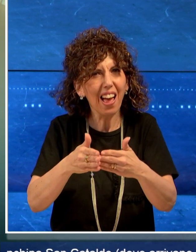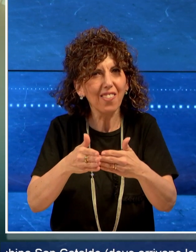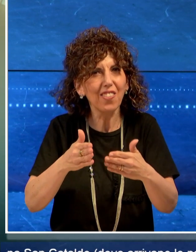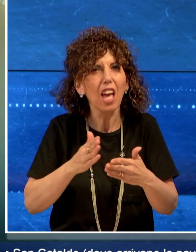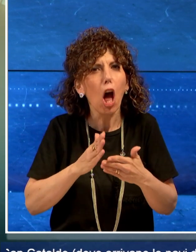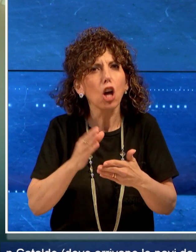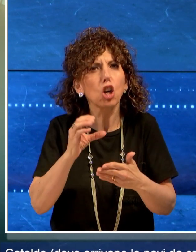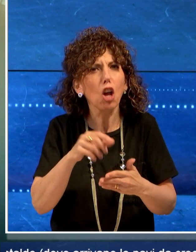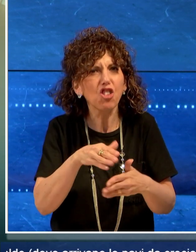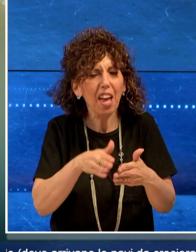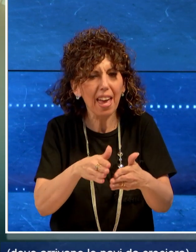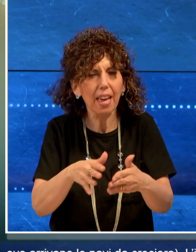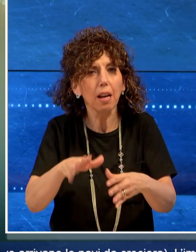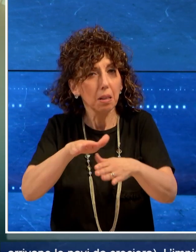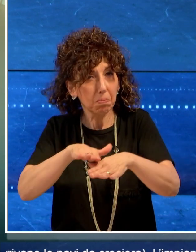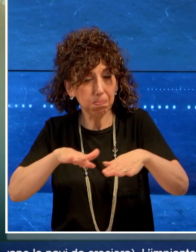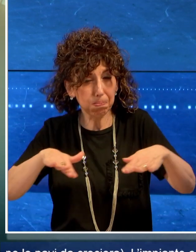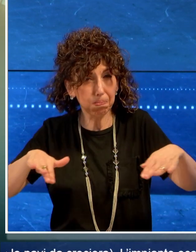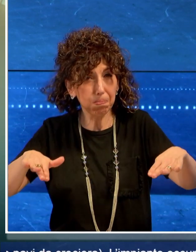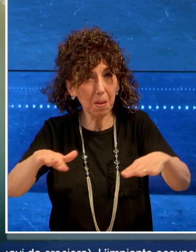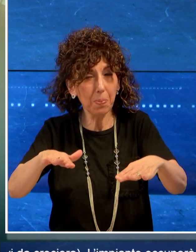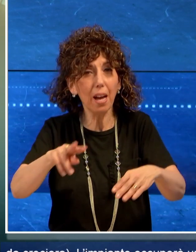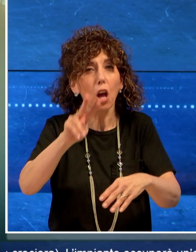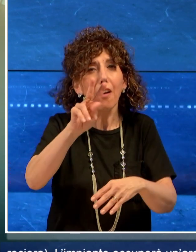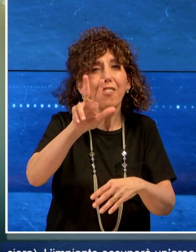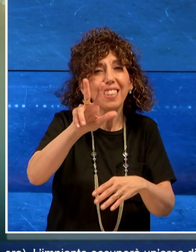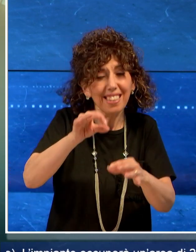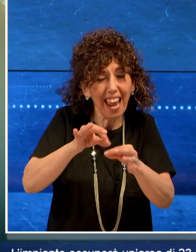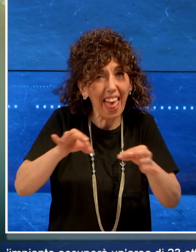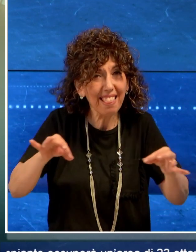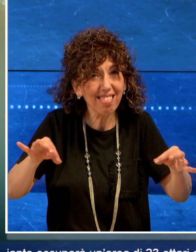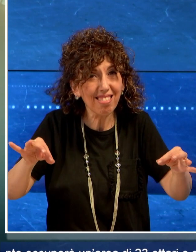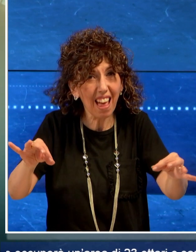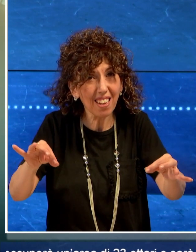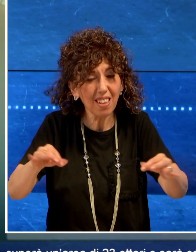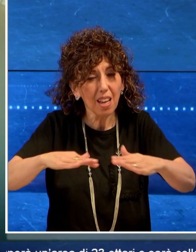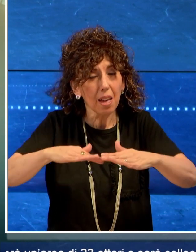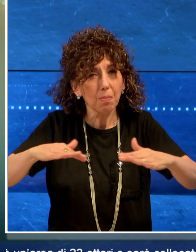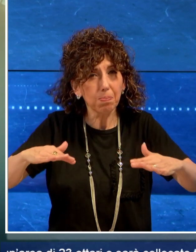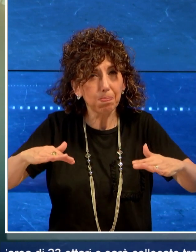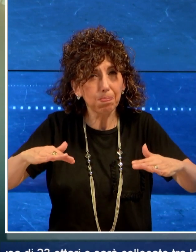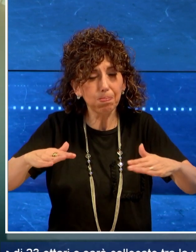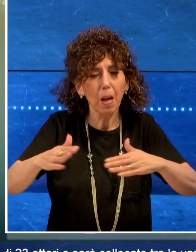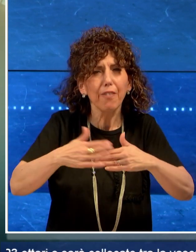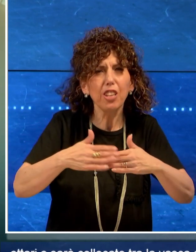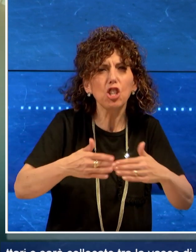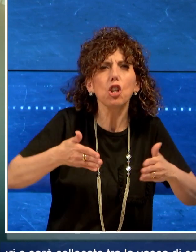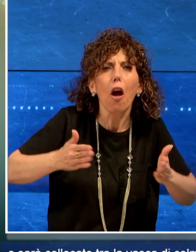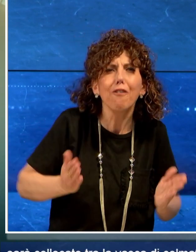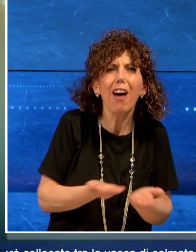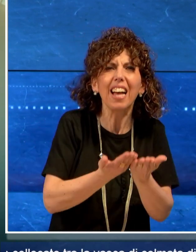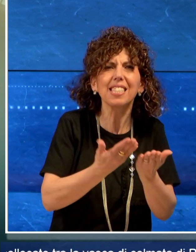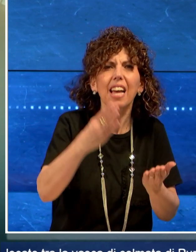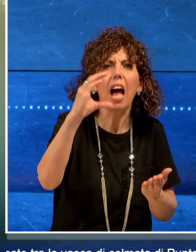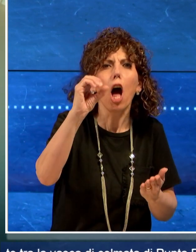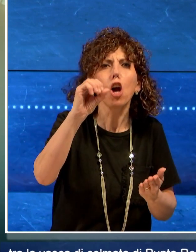L'impianto occuperà un'area di 23 ettari e sarà collocato tra la vasca di colmata